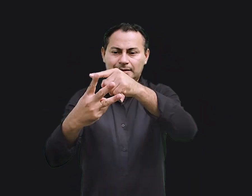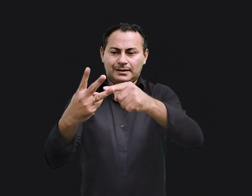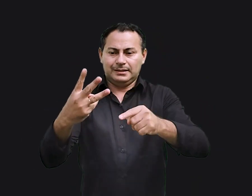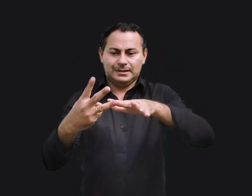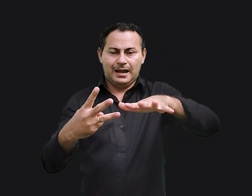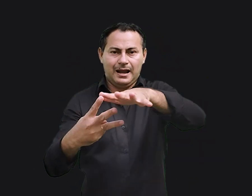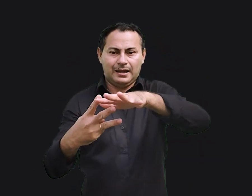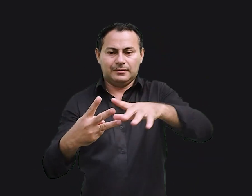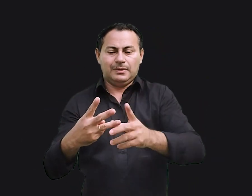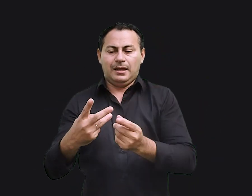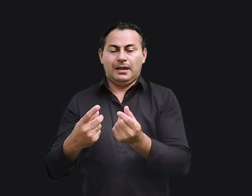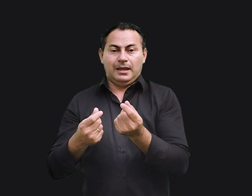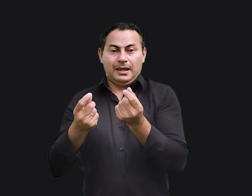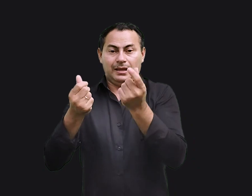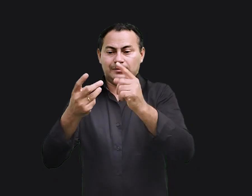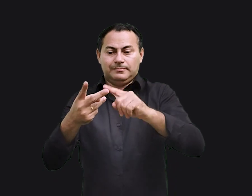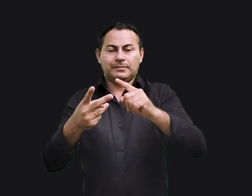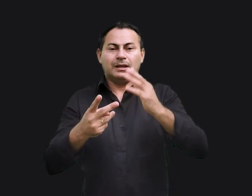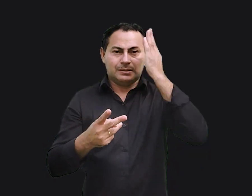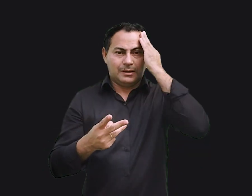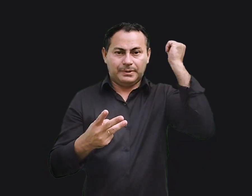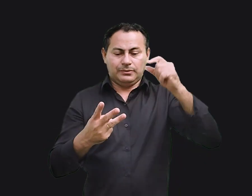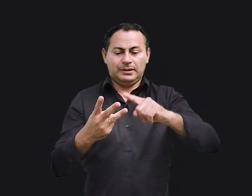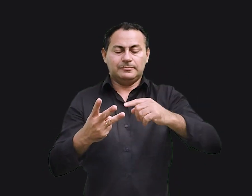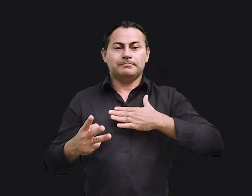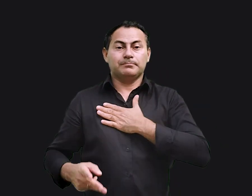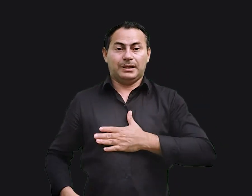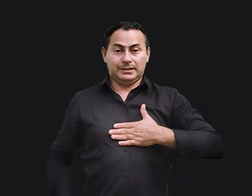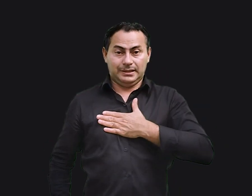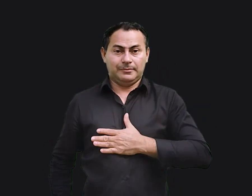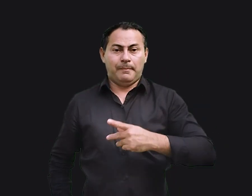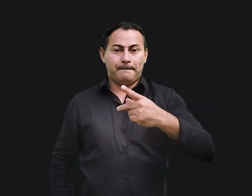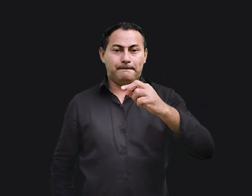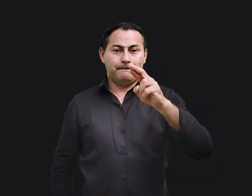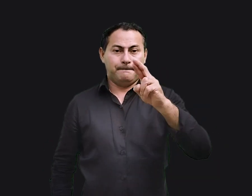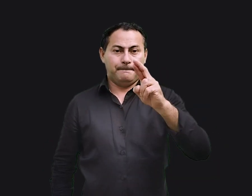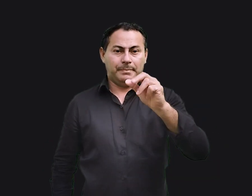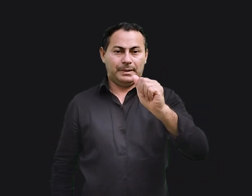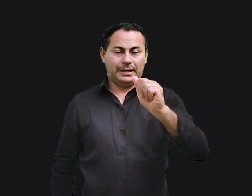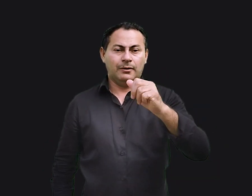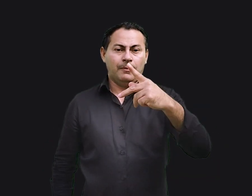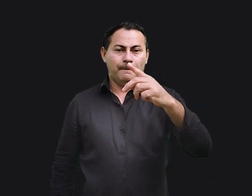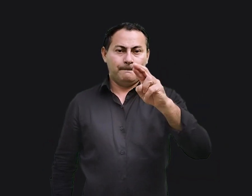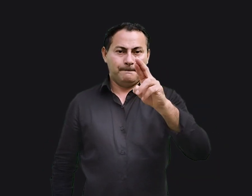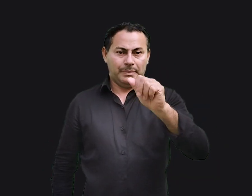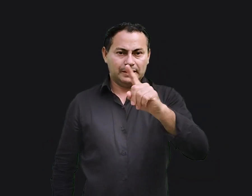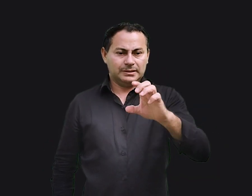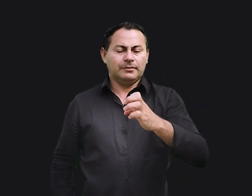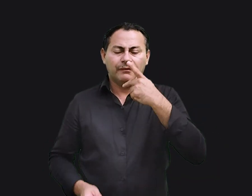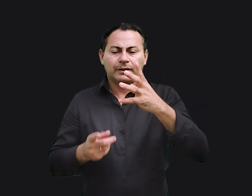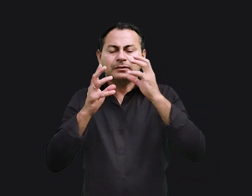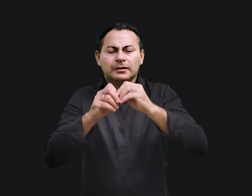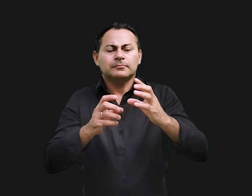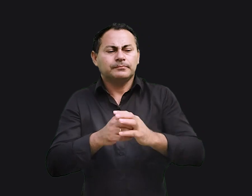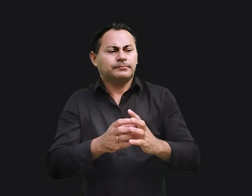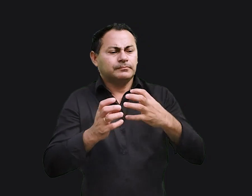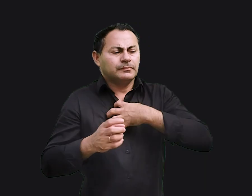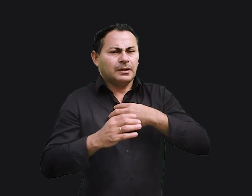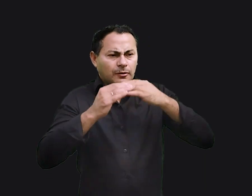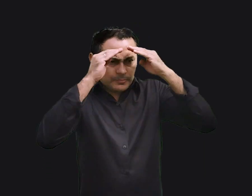três áreas. Riqueza, sabedoria e prazeres. Ele concluiu o seguinte, Tema a Deus e obedeça aos seus